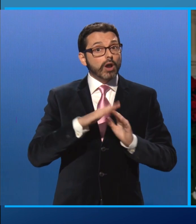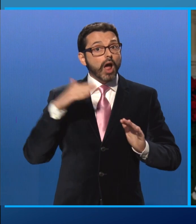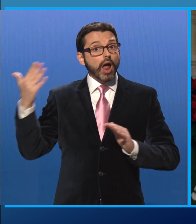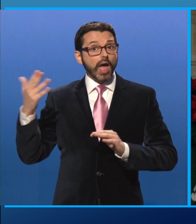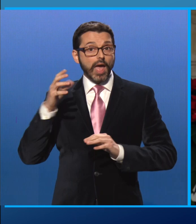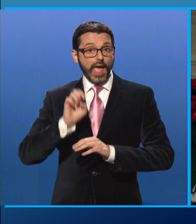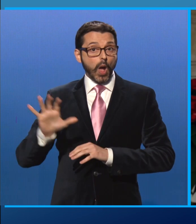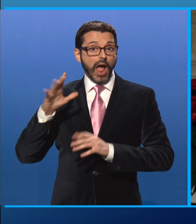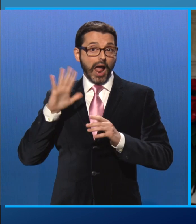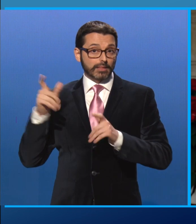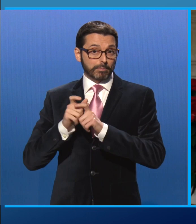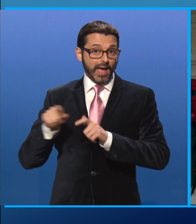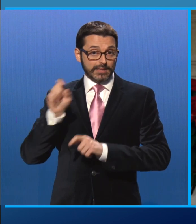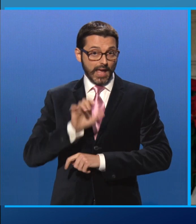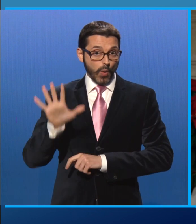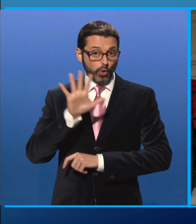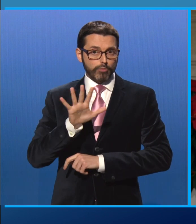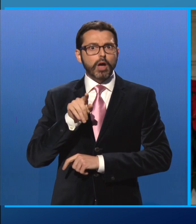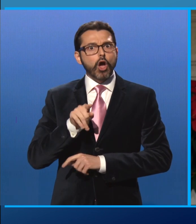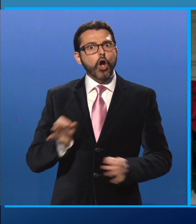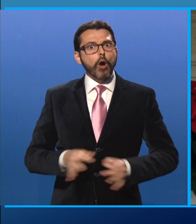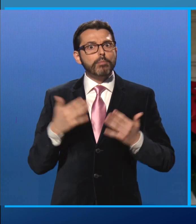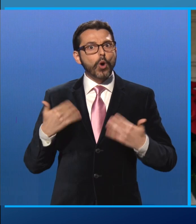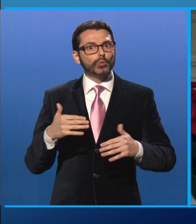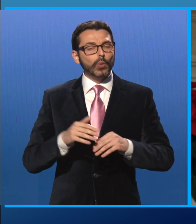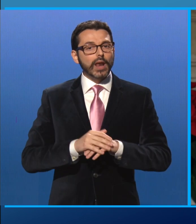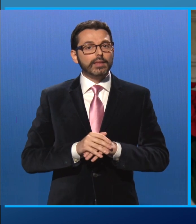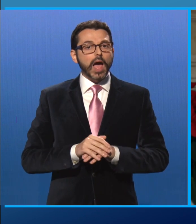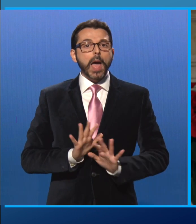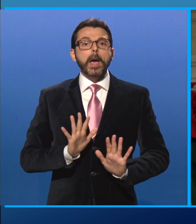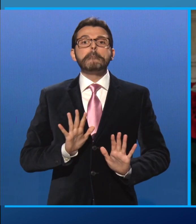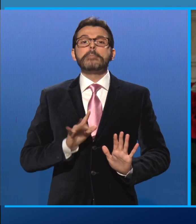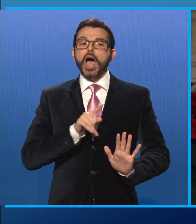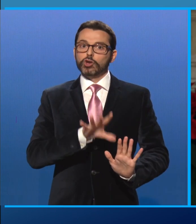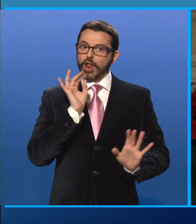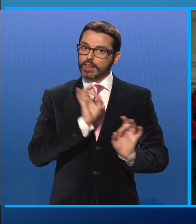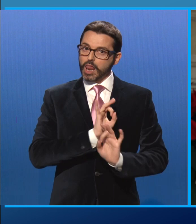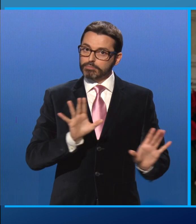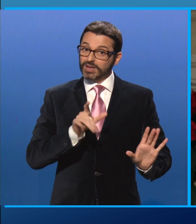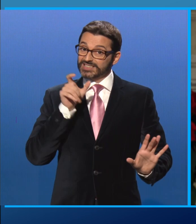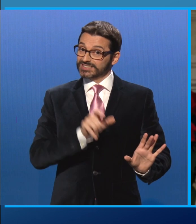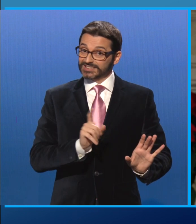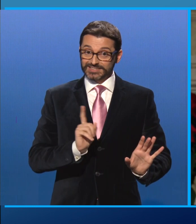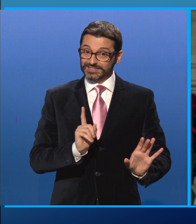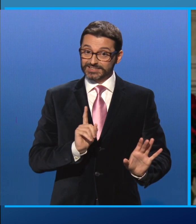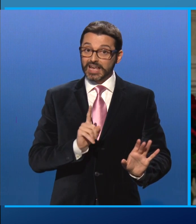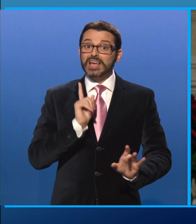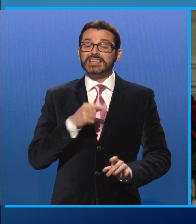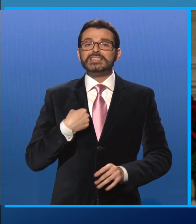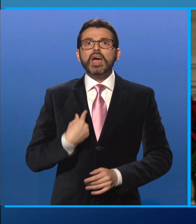Questa spesso è una grande opportunità, ma deve essere una scelta libera. Se si è costretti a lasciare l'Italia